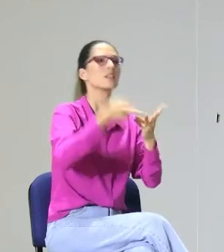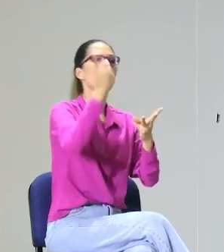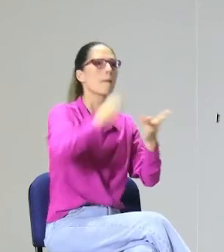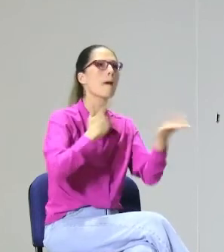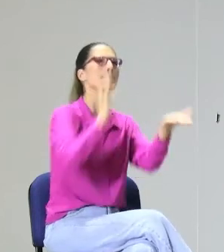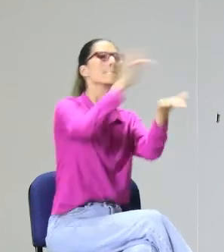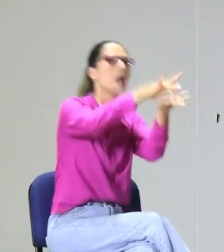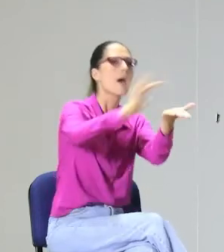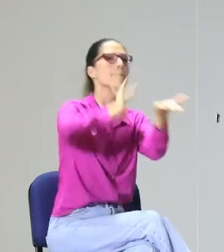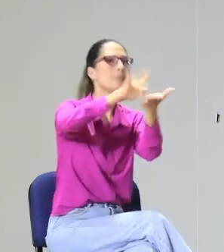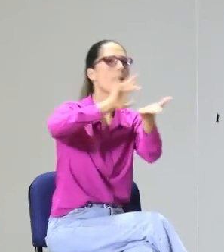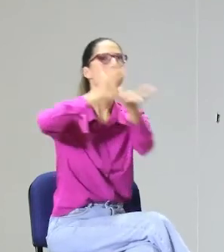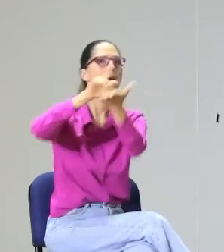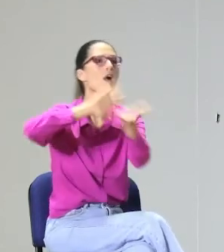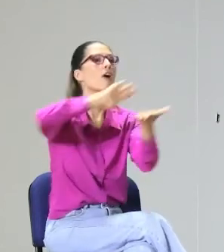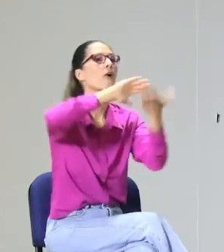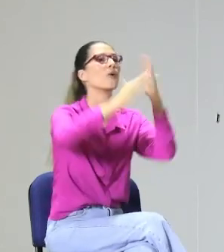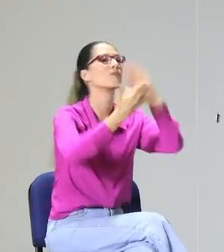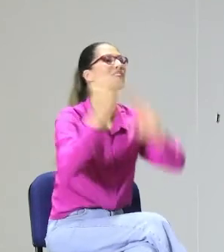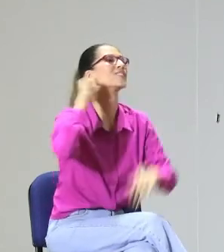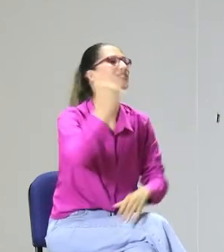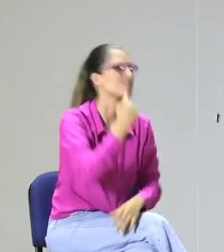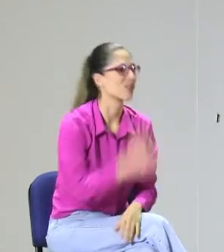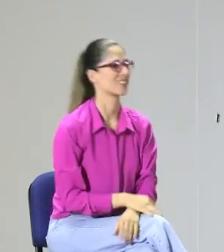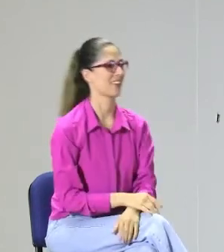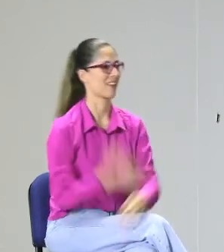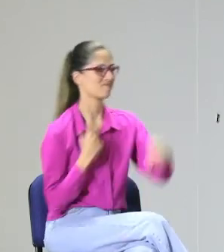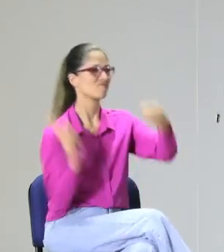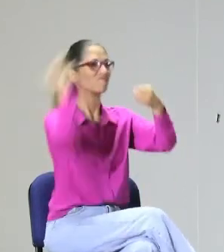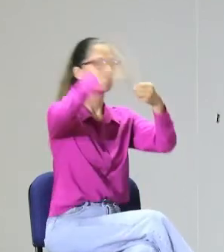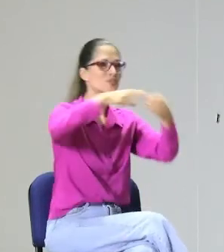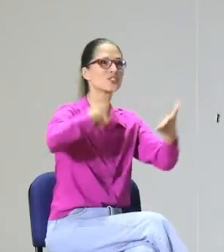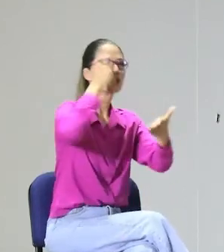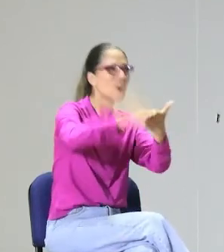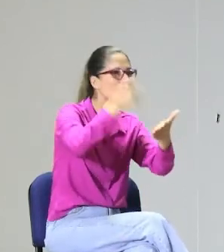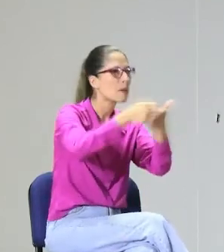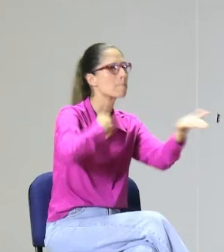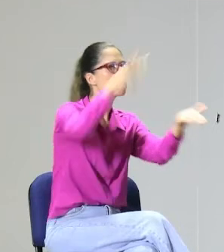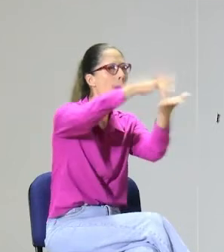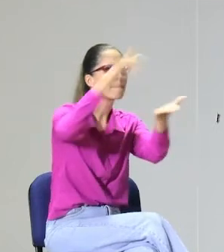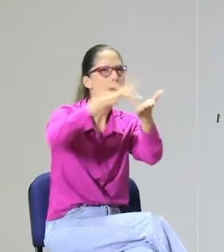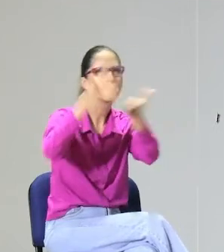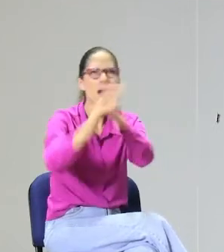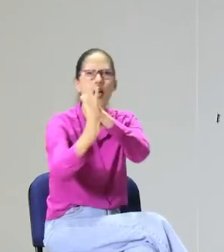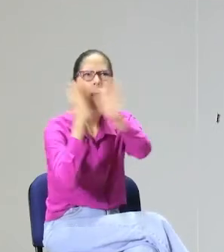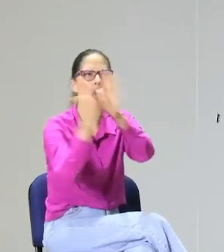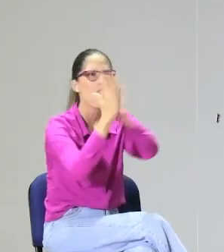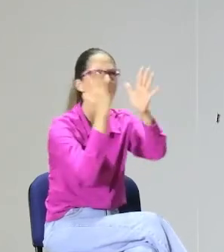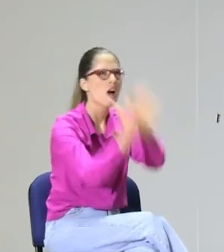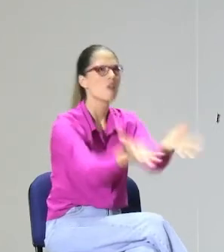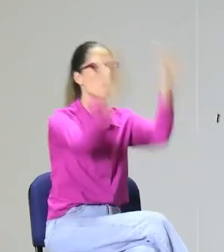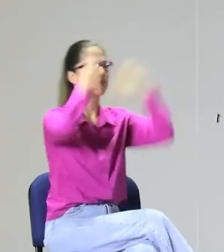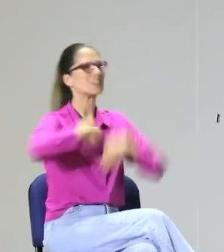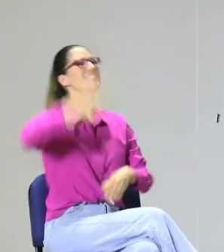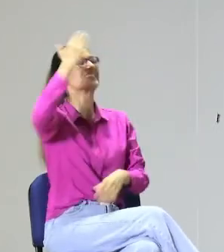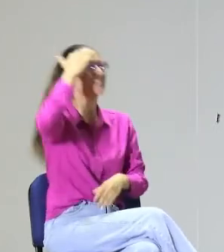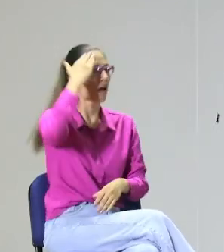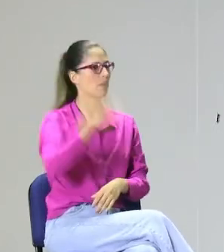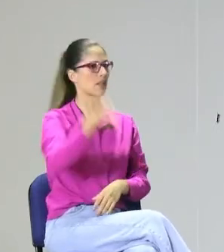persona mayor sorda que es usuario de la lengua de señas, que asimismo tiene participación en los movimientos asociativos, que